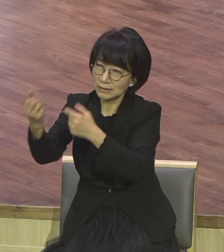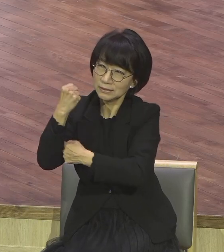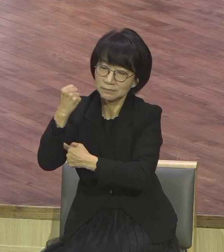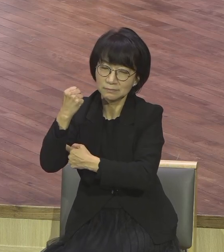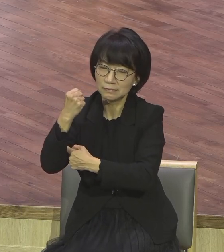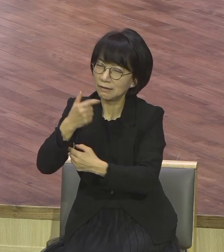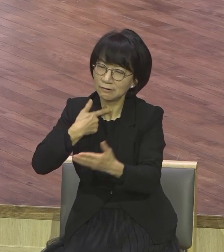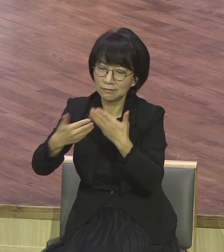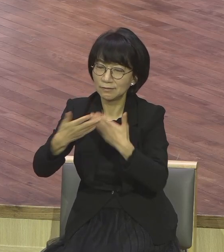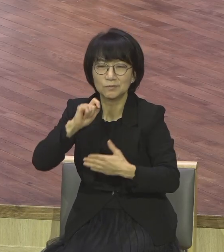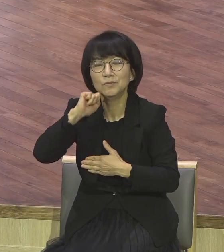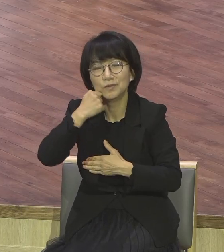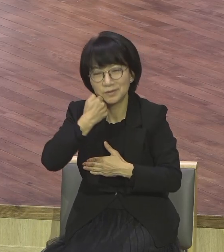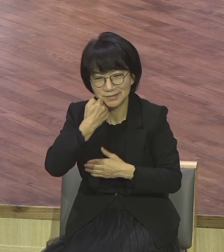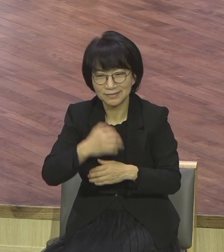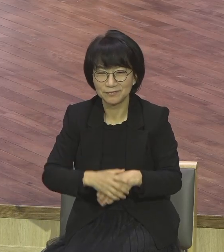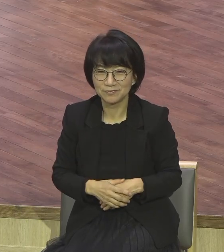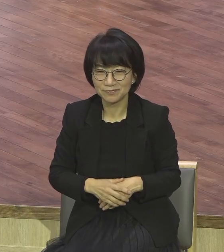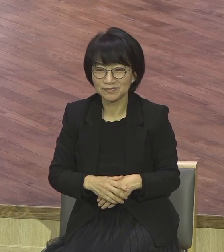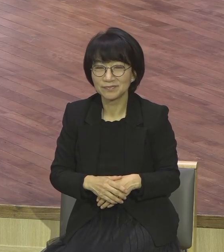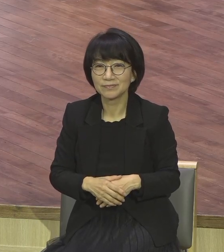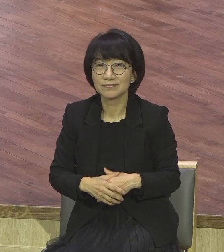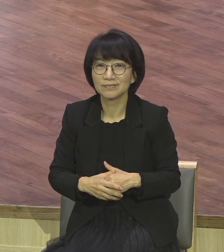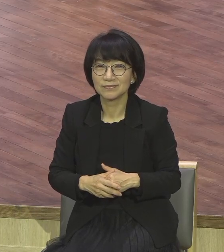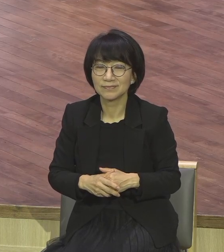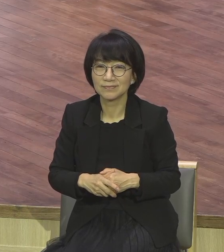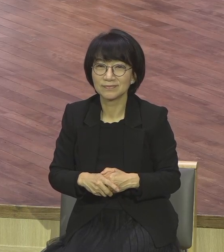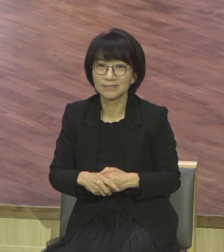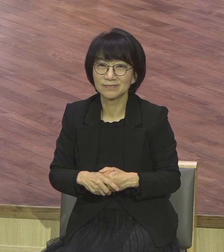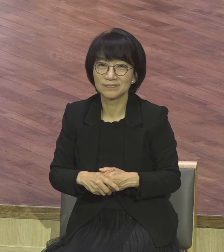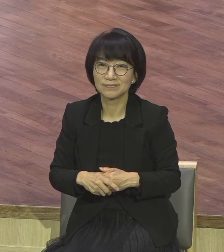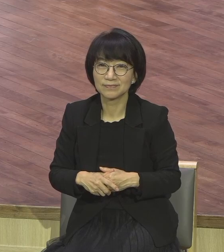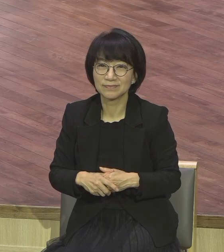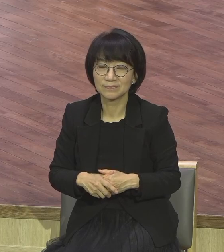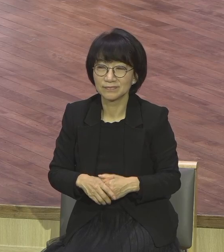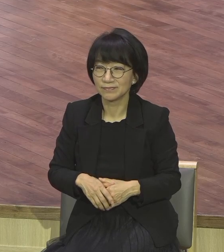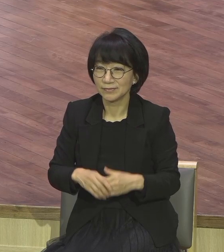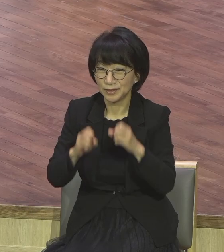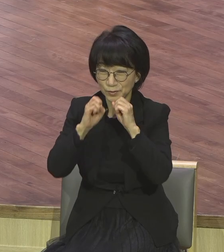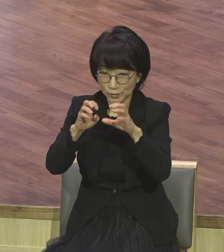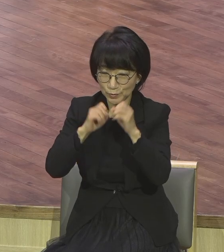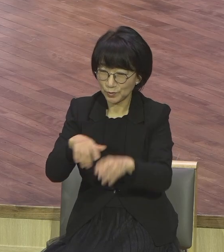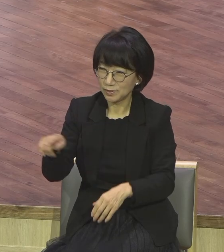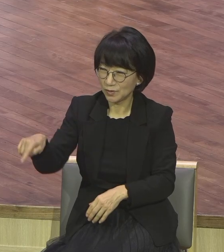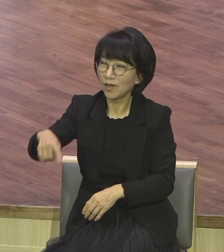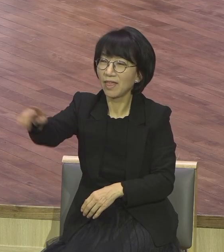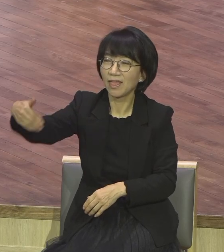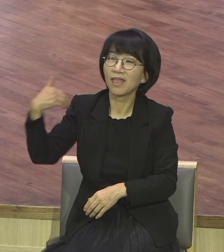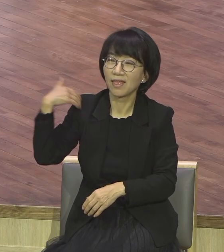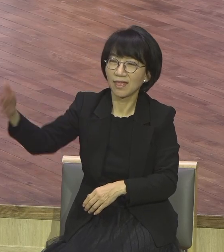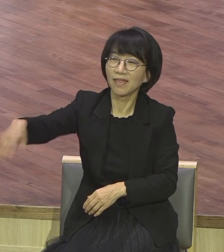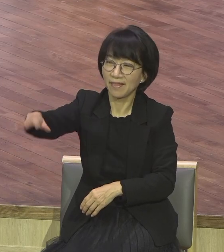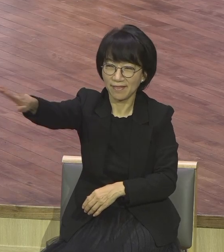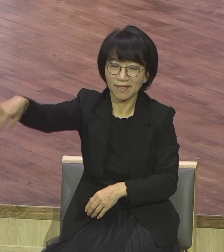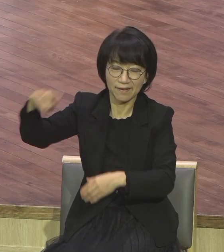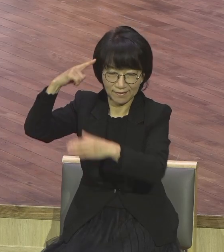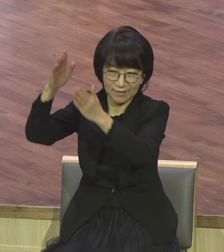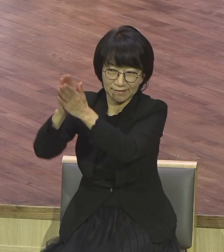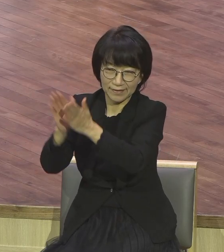전도가 아무나 하나 그거 다 하는 사람하고 나는 그냥 뭐 조용히 다니세요 안 다니기보다 훨씬 낫잖아요